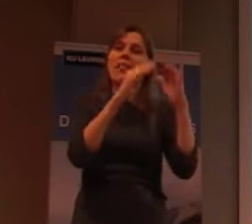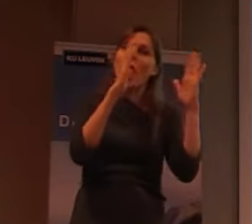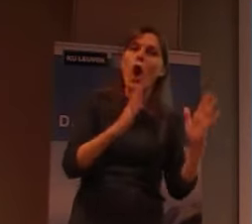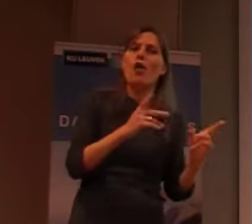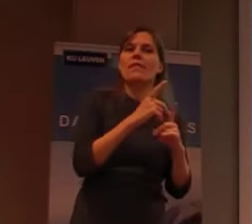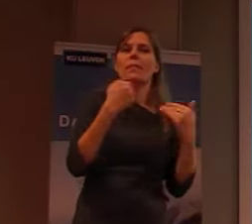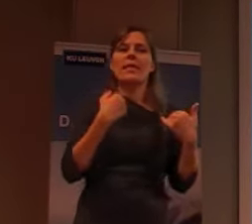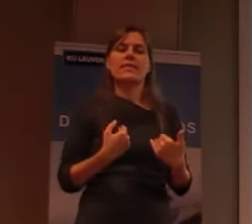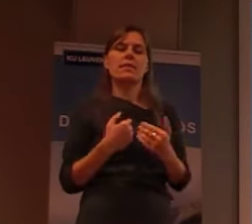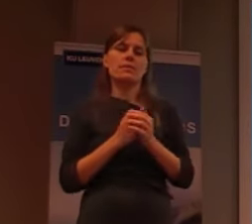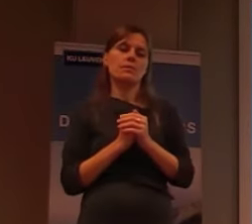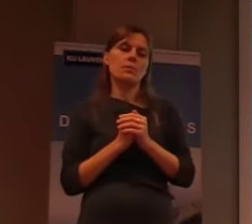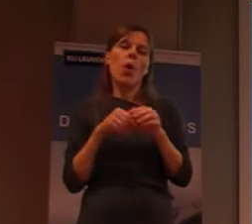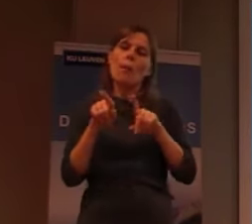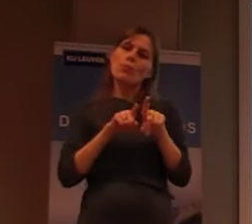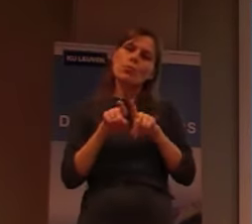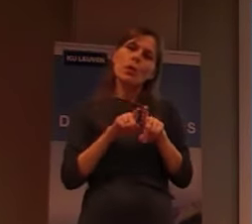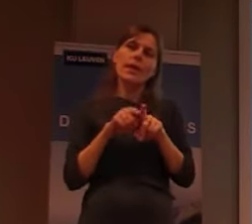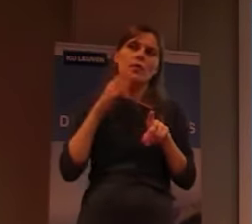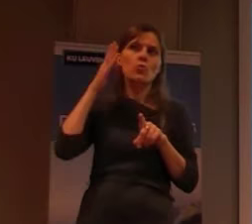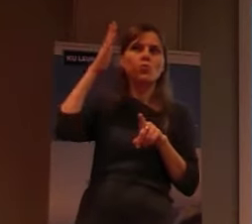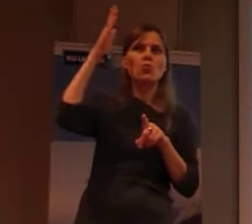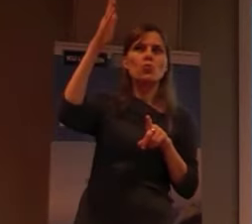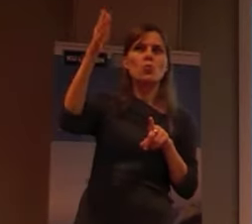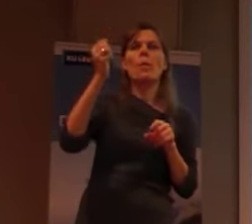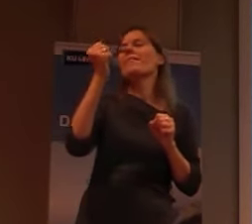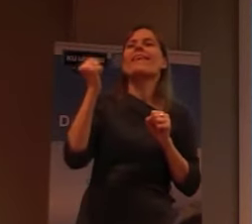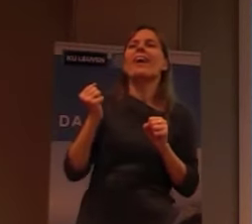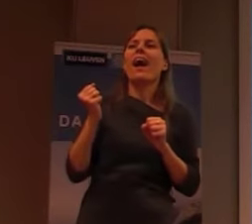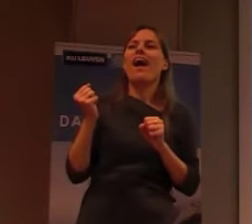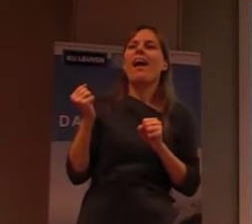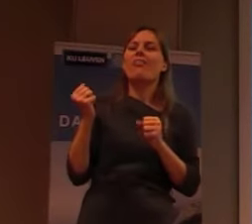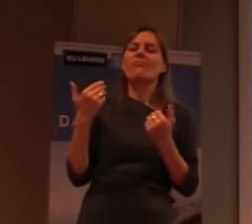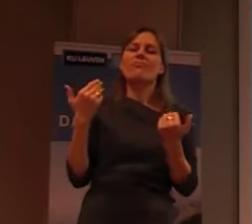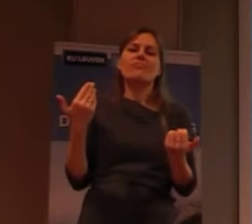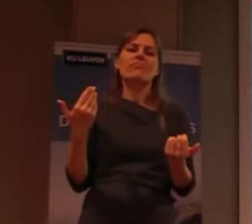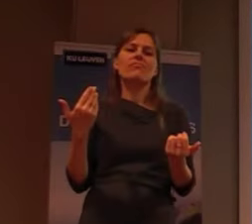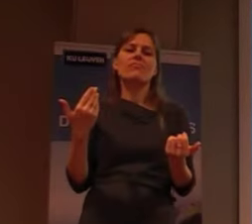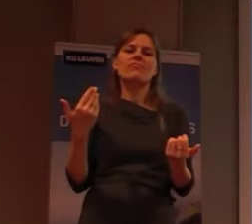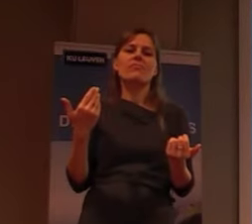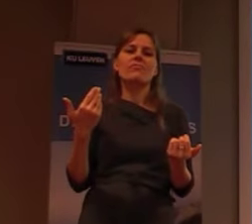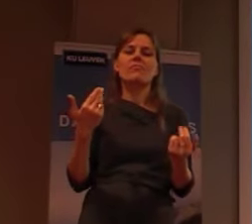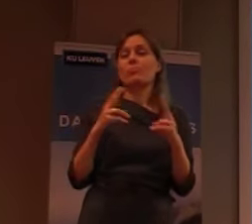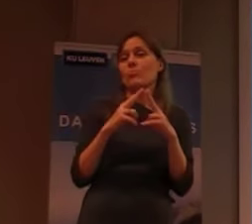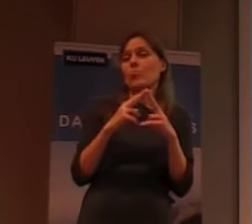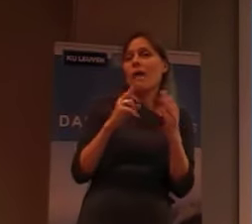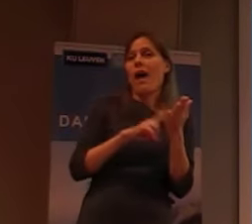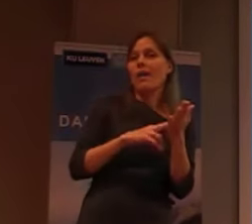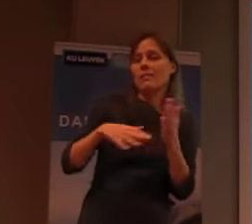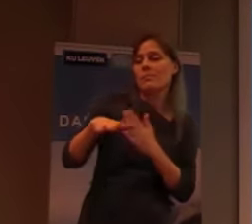de mensen, en de bedoeling is eigenlijk, dat je in de toekomst, naar die site, zult kunnen, gaan bezoeken.